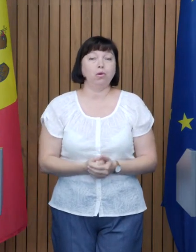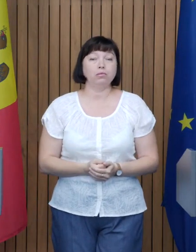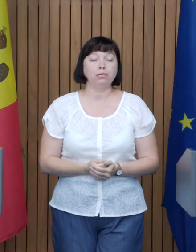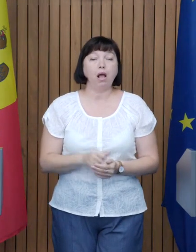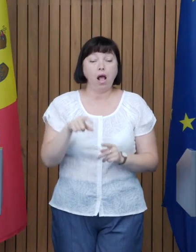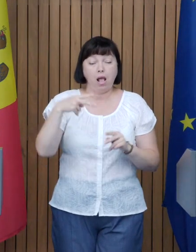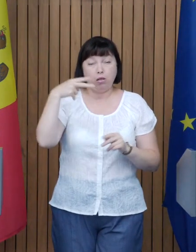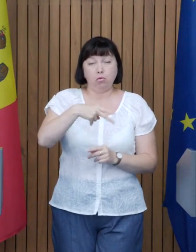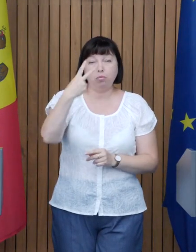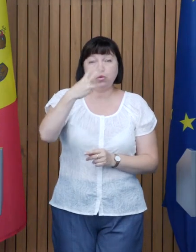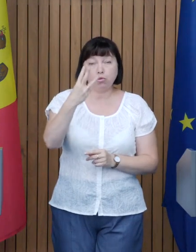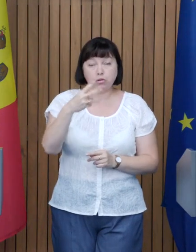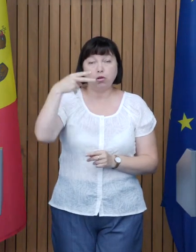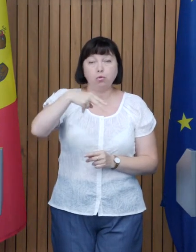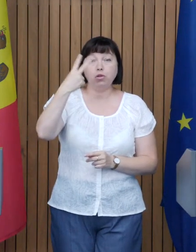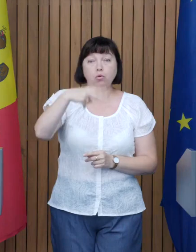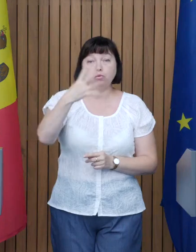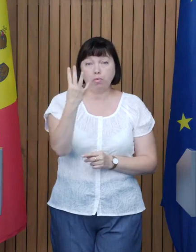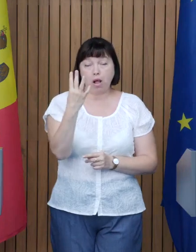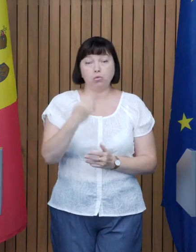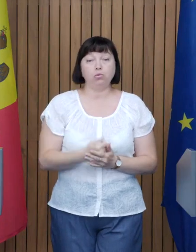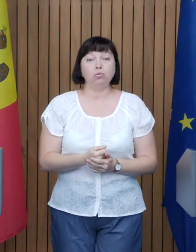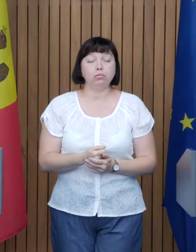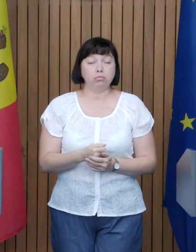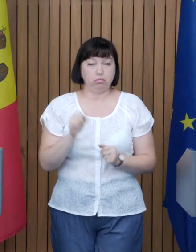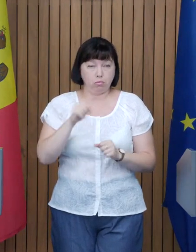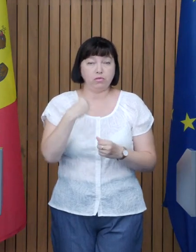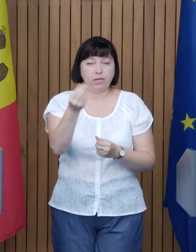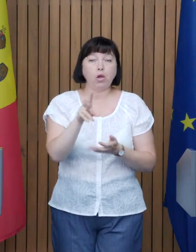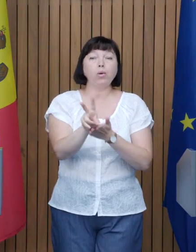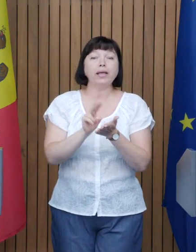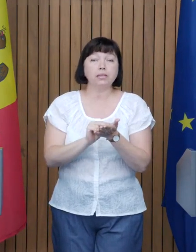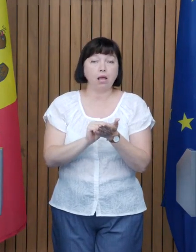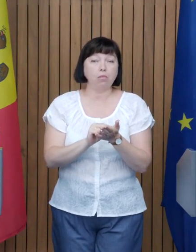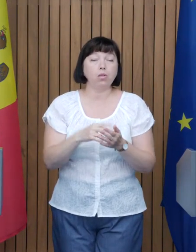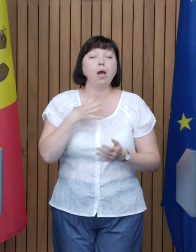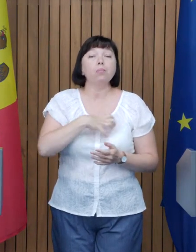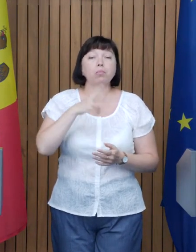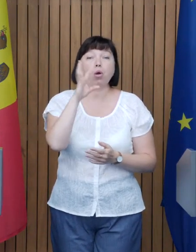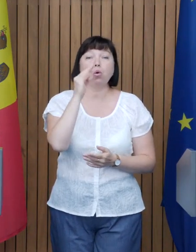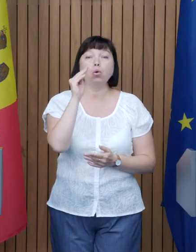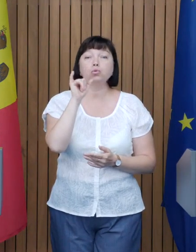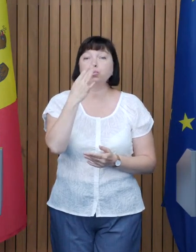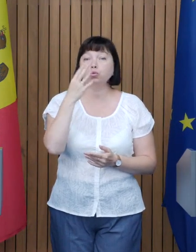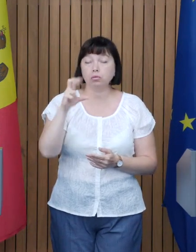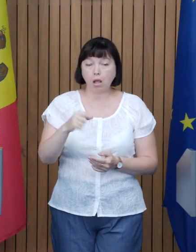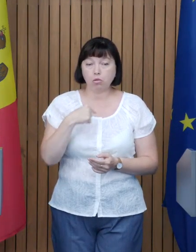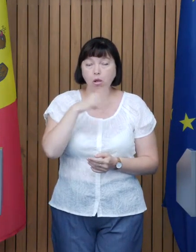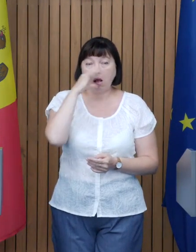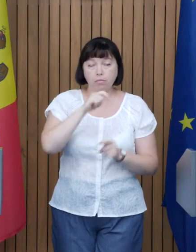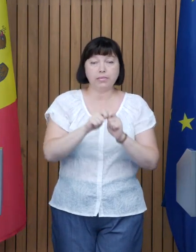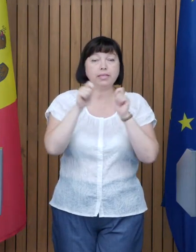În anul 2023 și 2024, să vă un exemplu, în primăria Cojușna, noi am reușit să